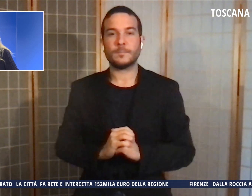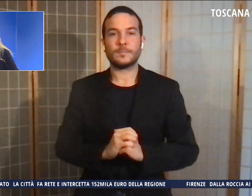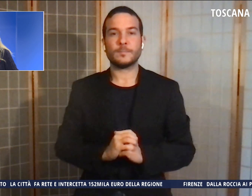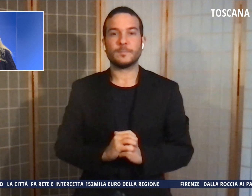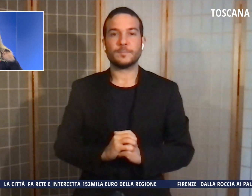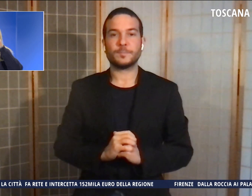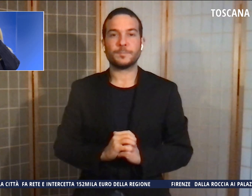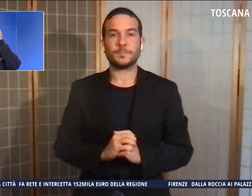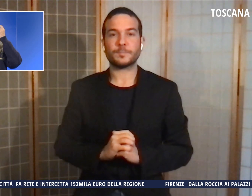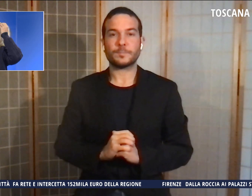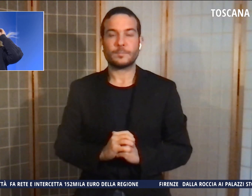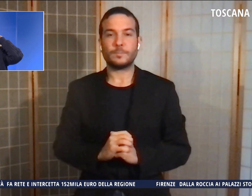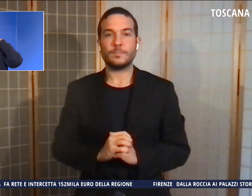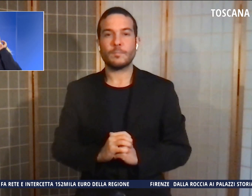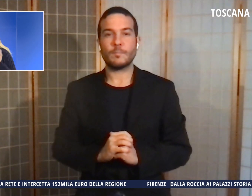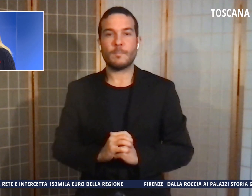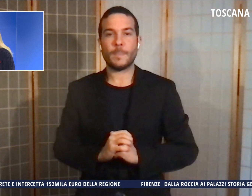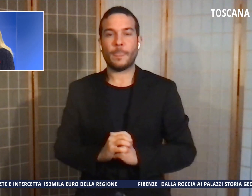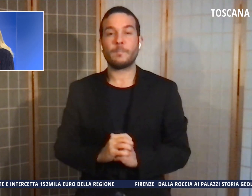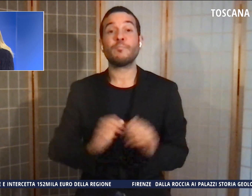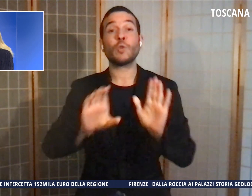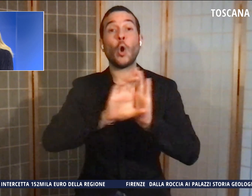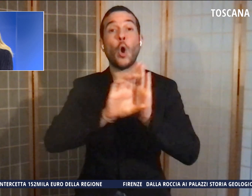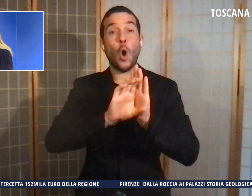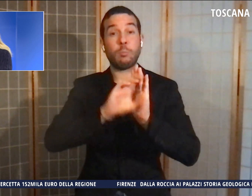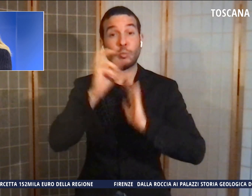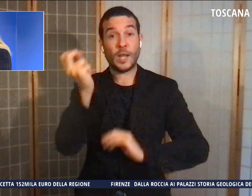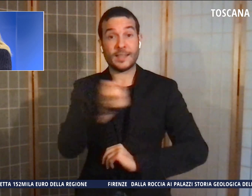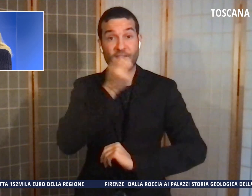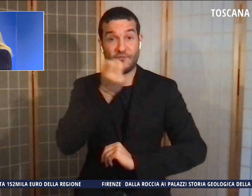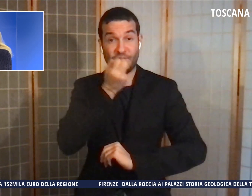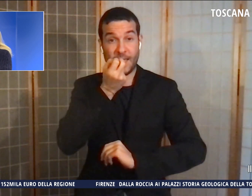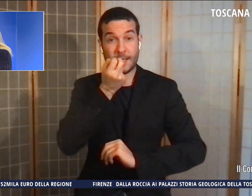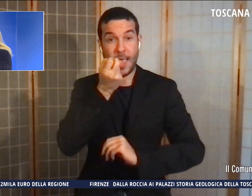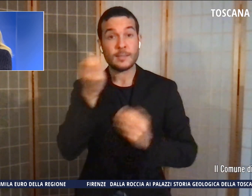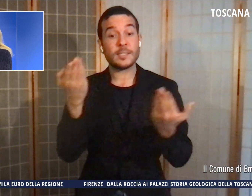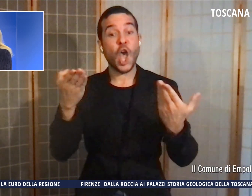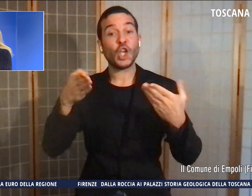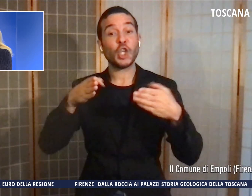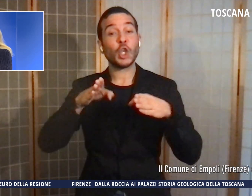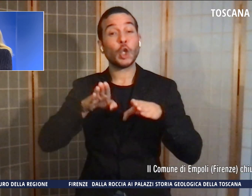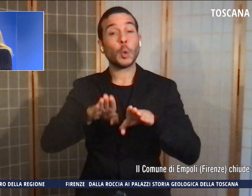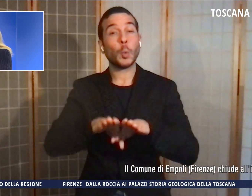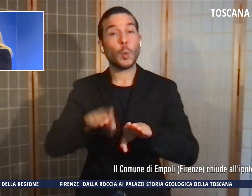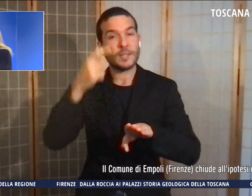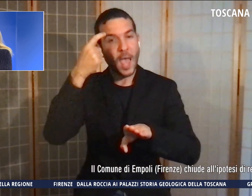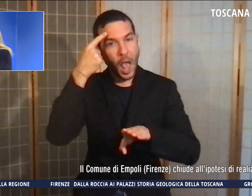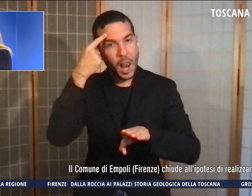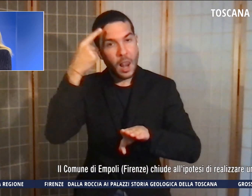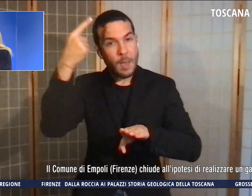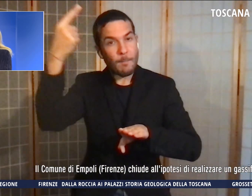Il Comune di Firenze chiude all'ipotesi di realizzare un